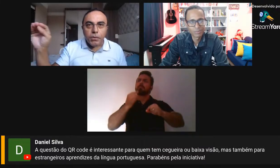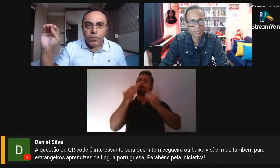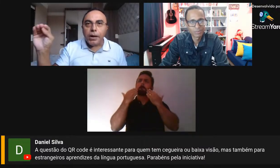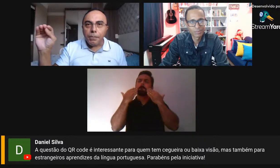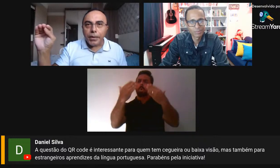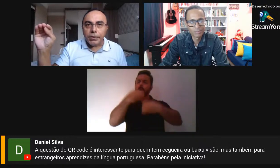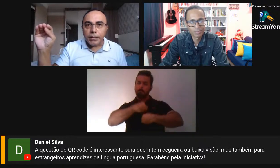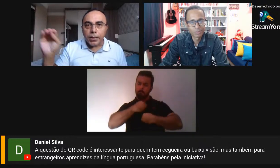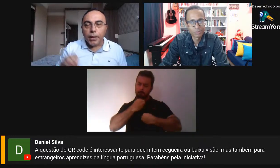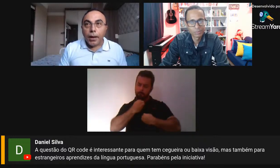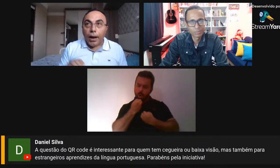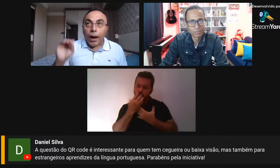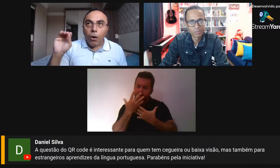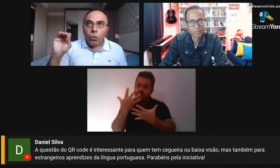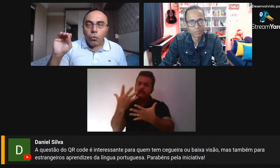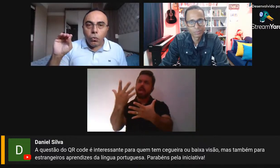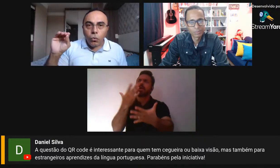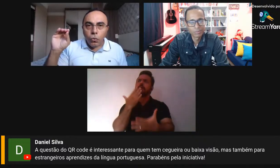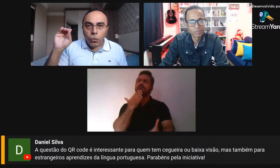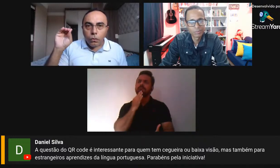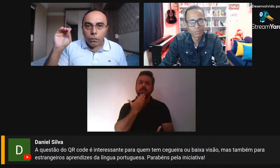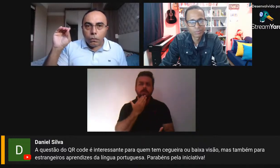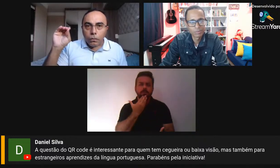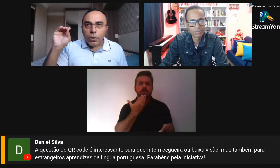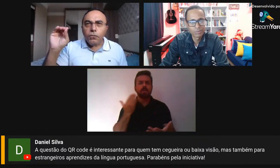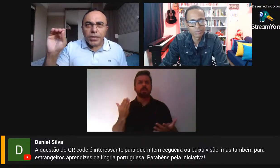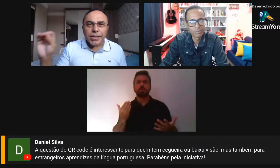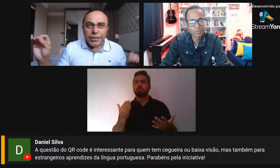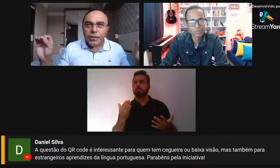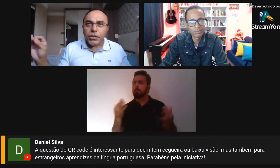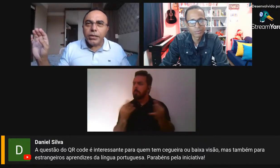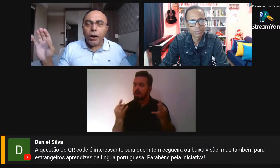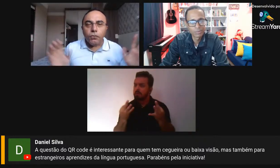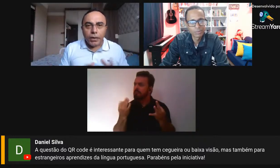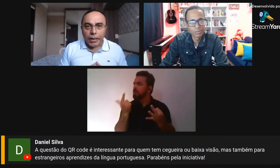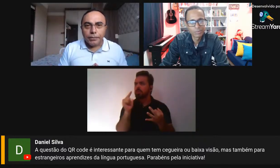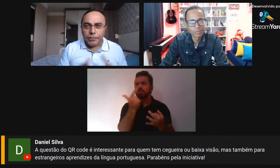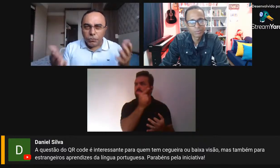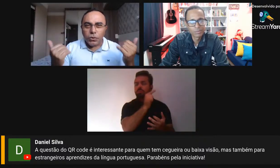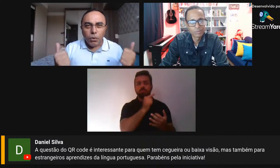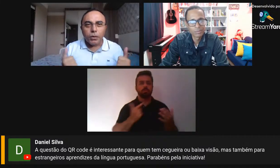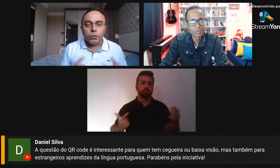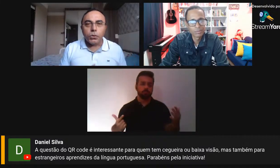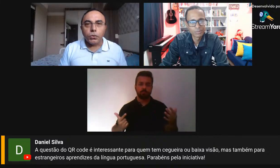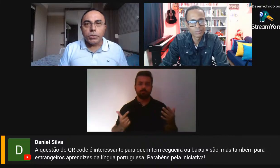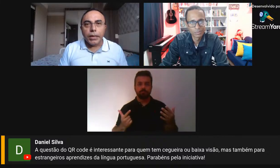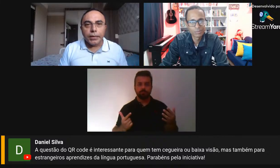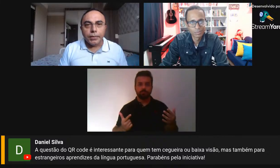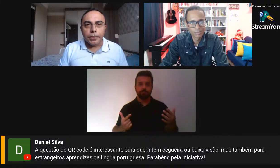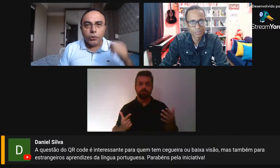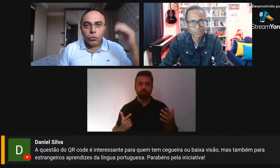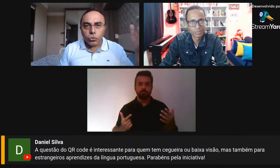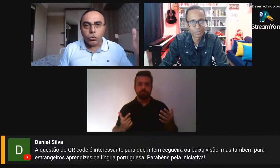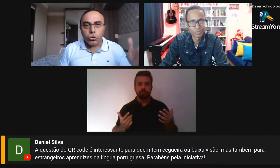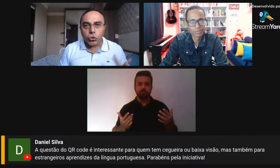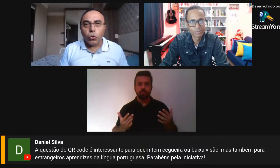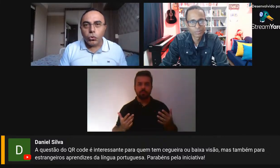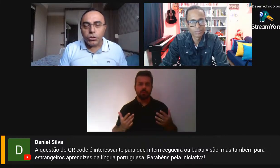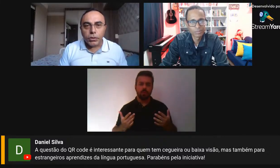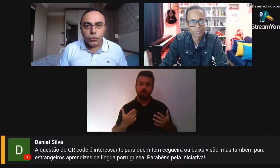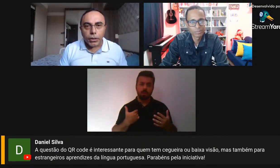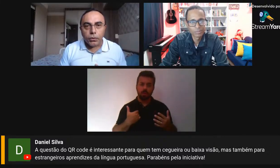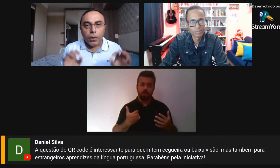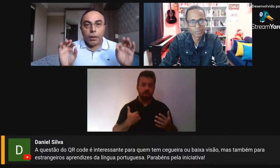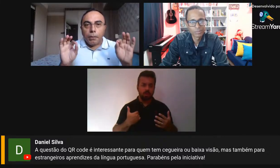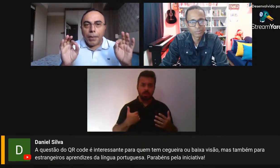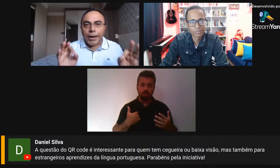sublime vai aparecer, algo, talvez até genial, vá lá, muito embora eu não me considere, estou